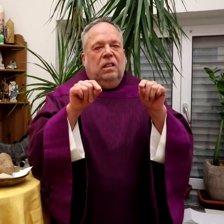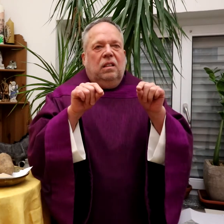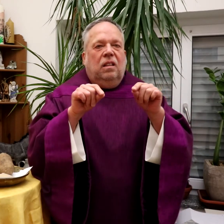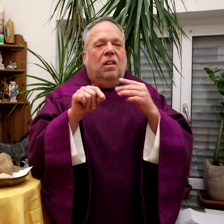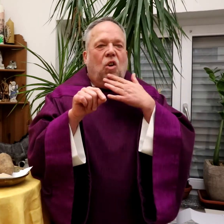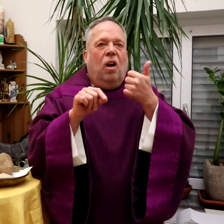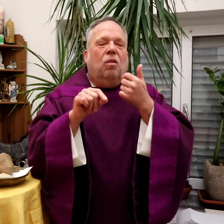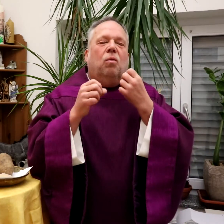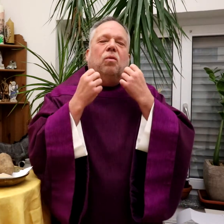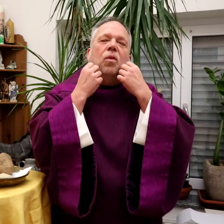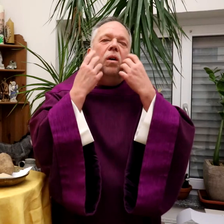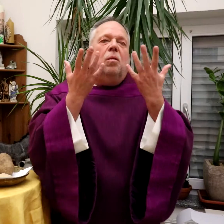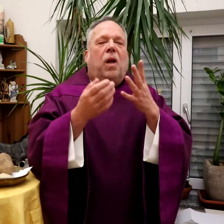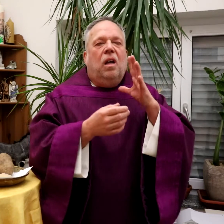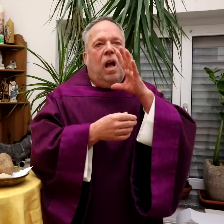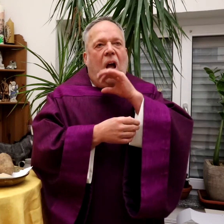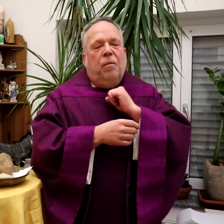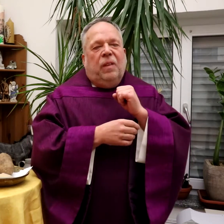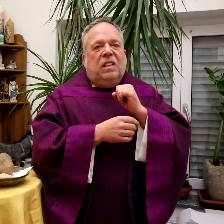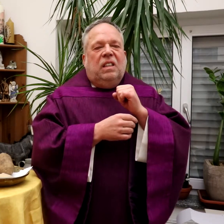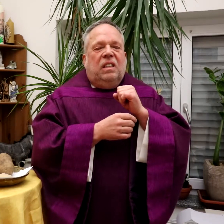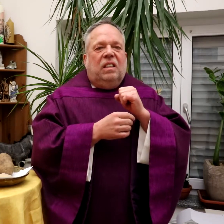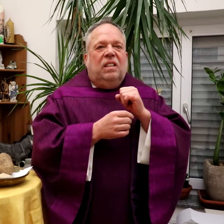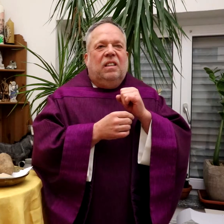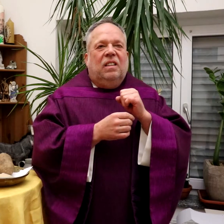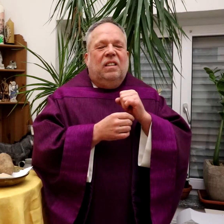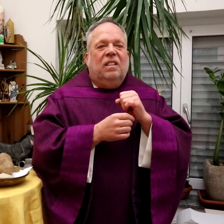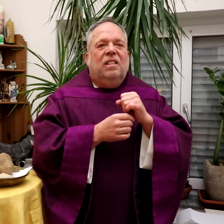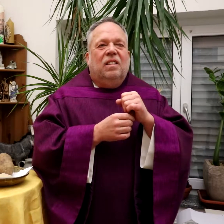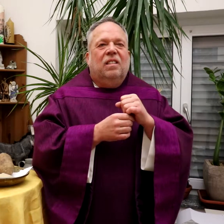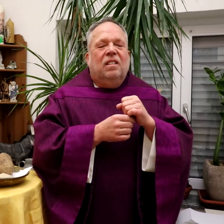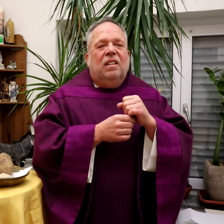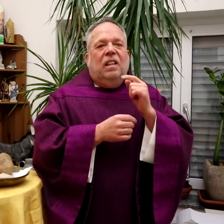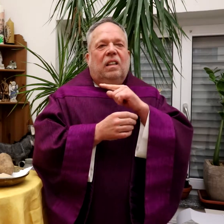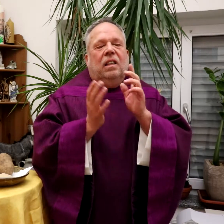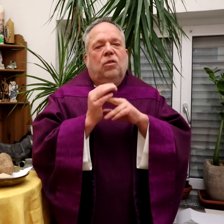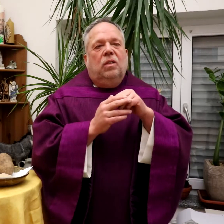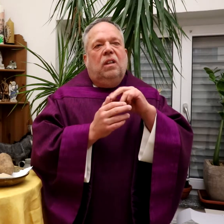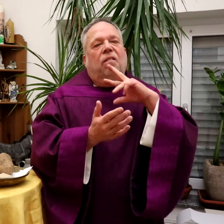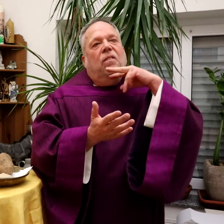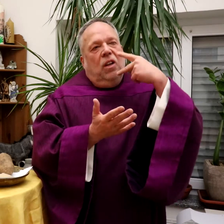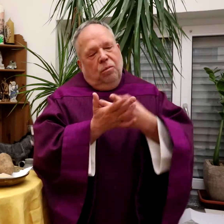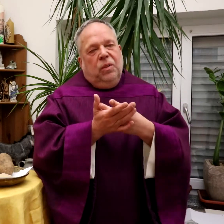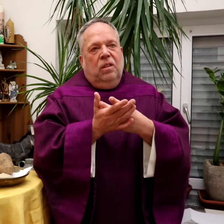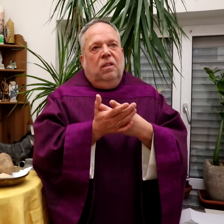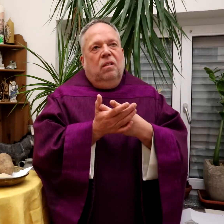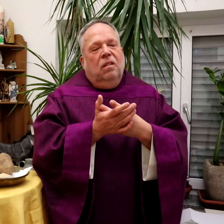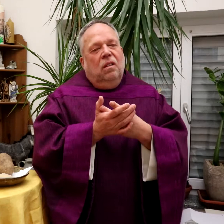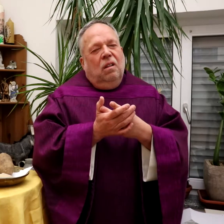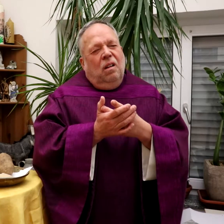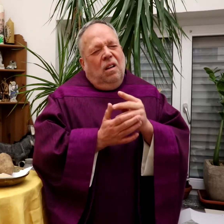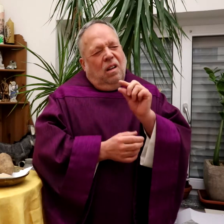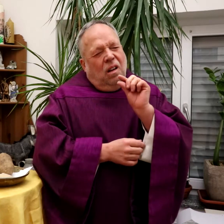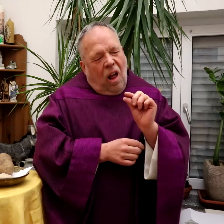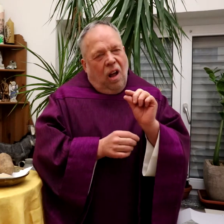Mit diesem Gleichnis schenkt er uns ein wunderbares Geheimnis. Jesus verspricht uns,